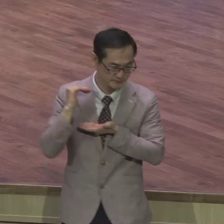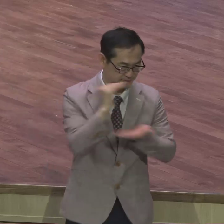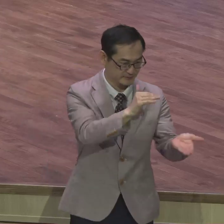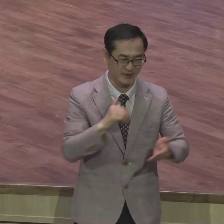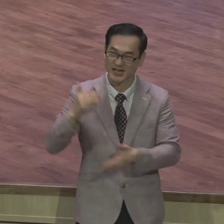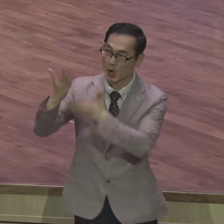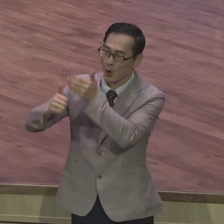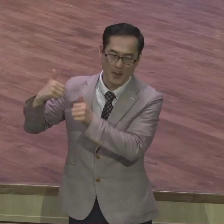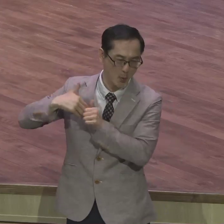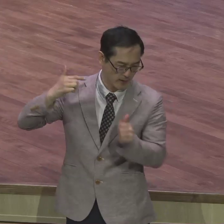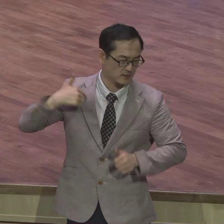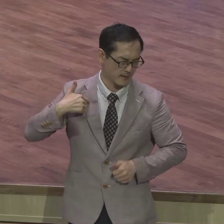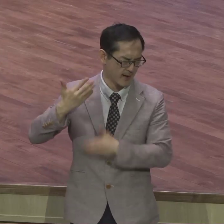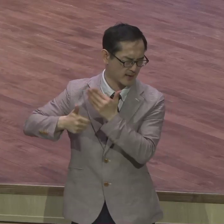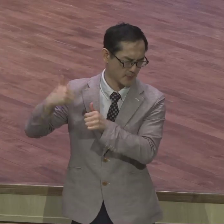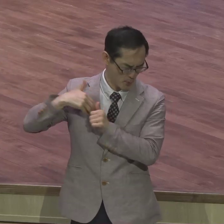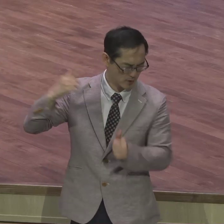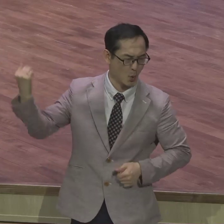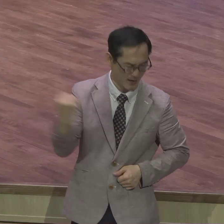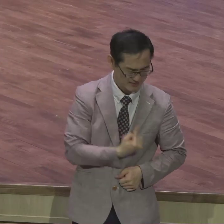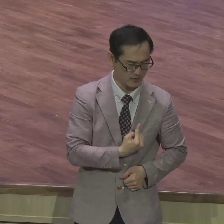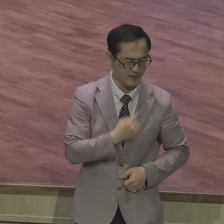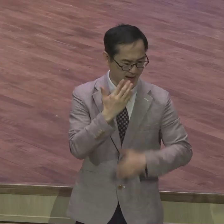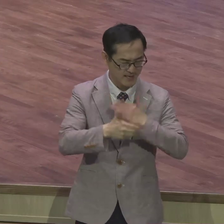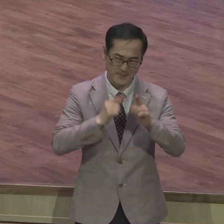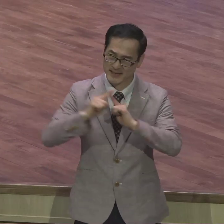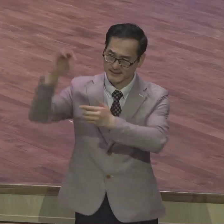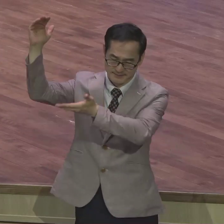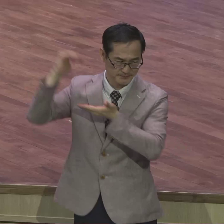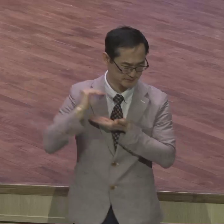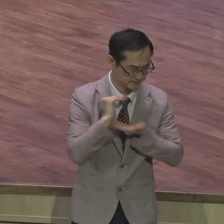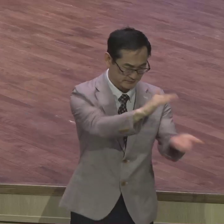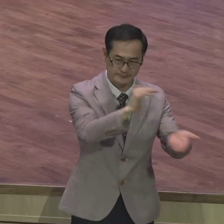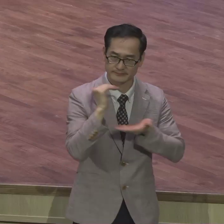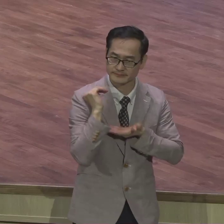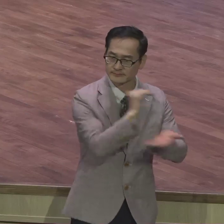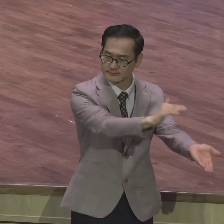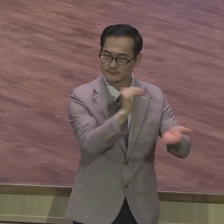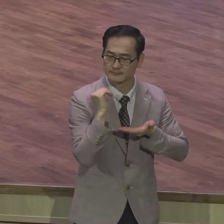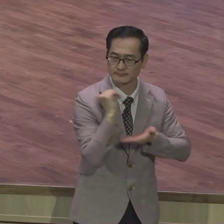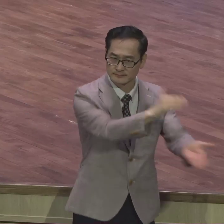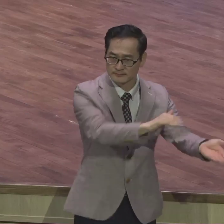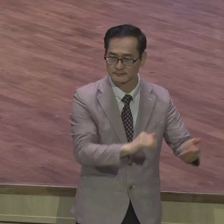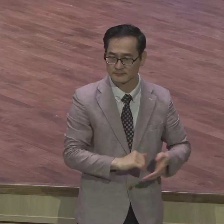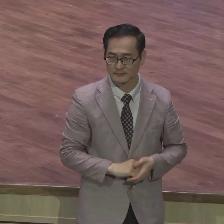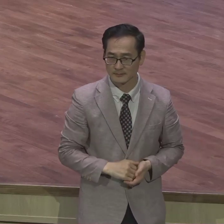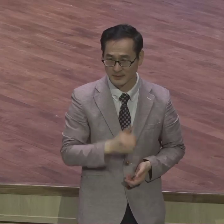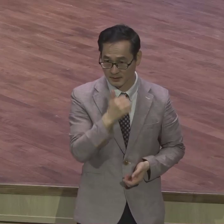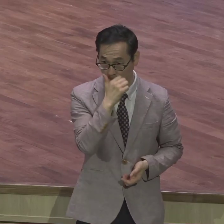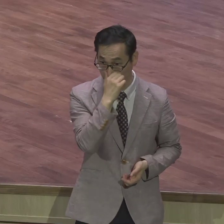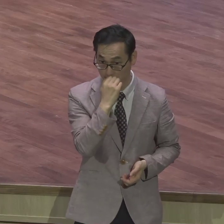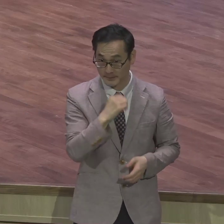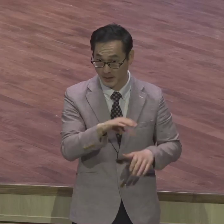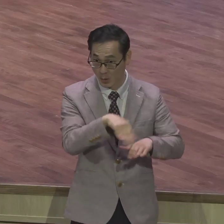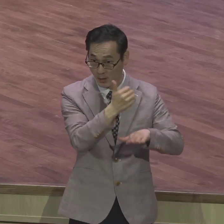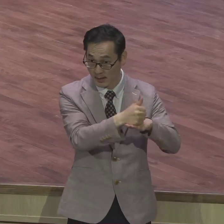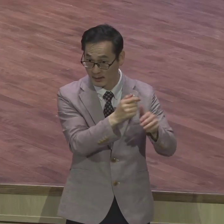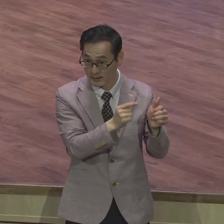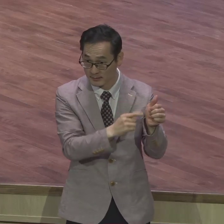왔다 여호와 하나님 말씀했다 바로에게 이 모세가 말을 하는데 바로의 이 바로는